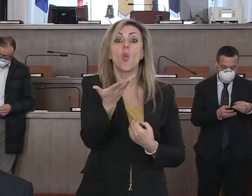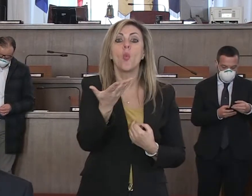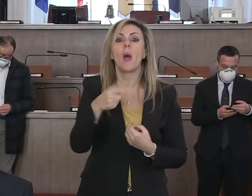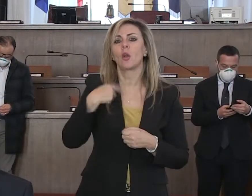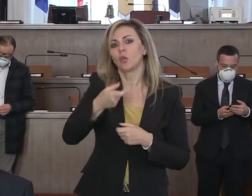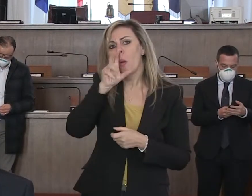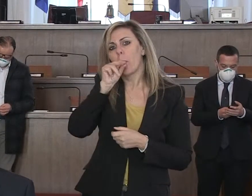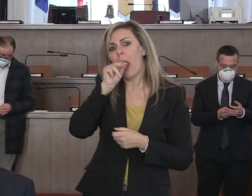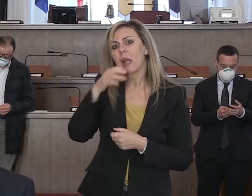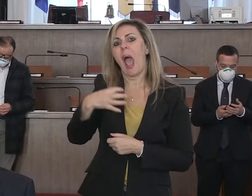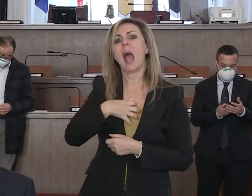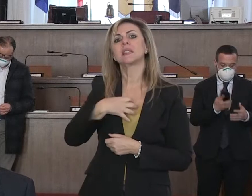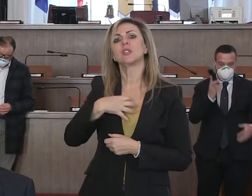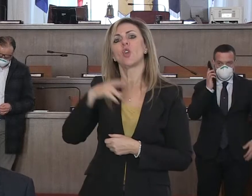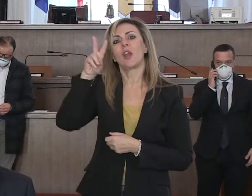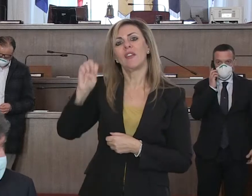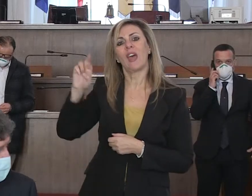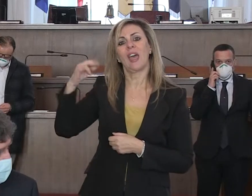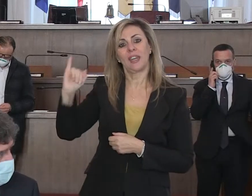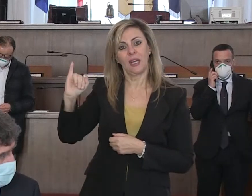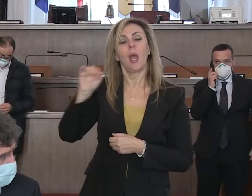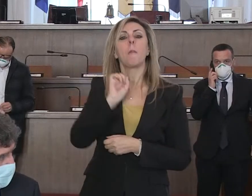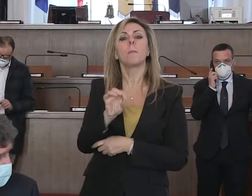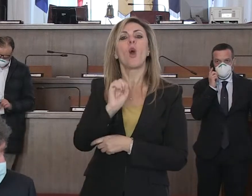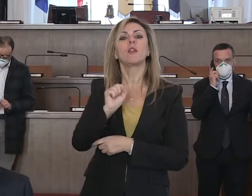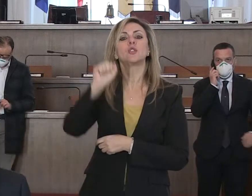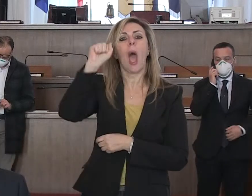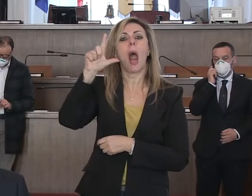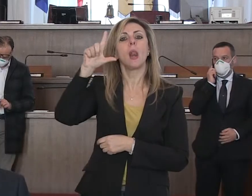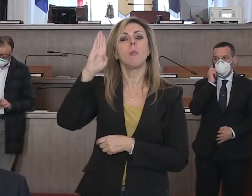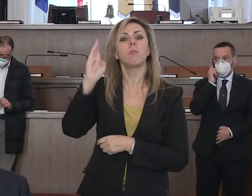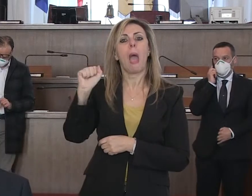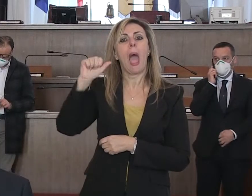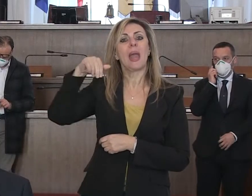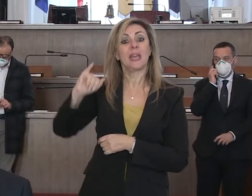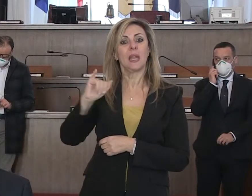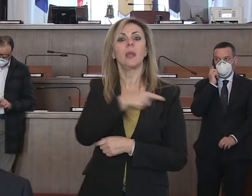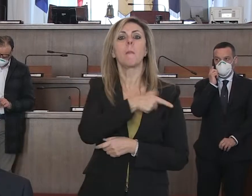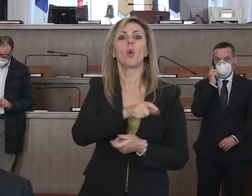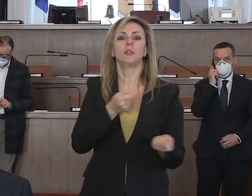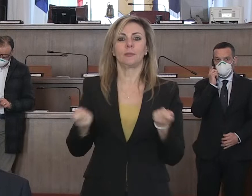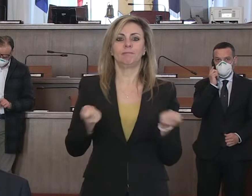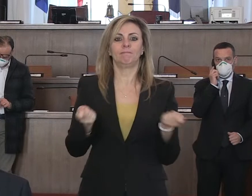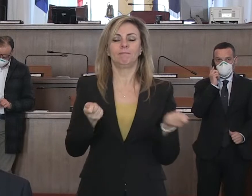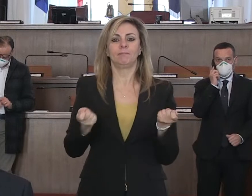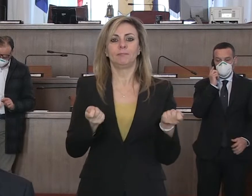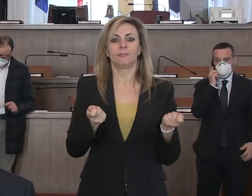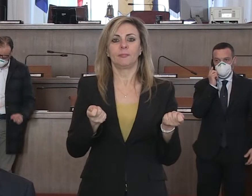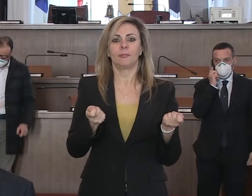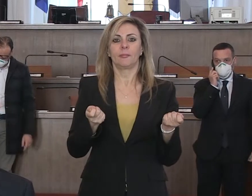'assessore Verì e il professore Albani che guida la struttura